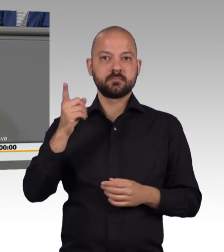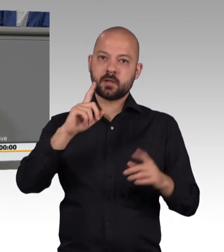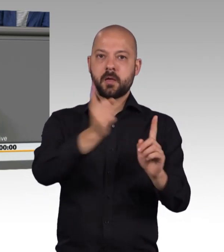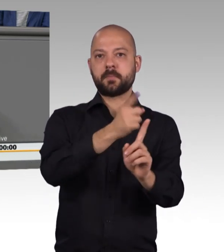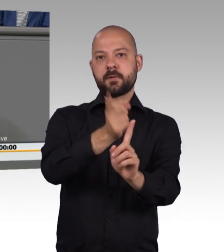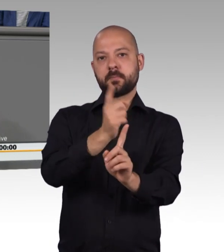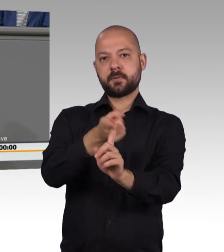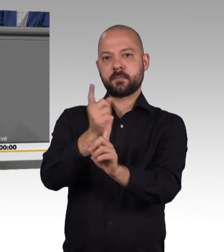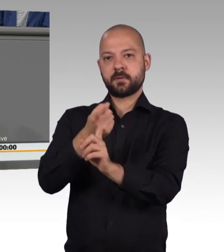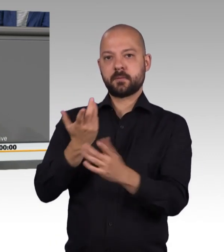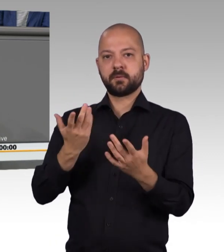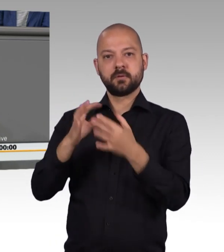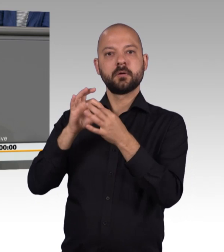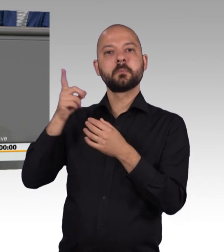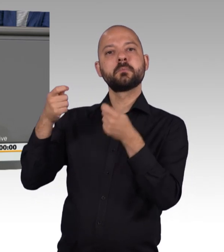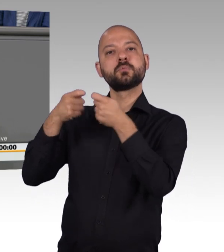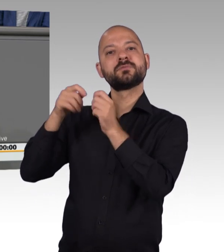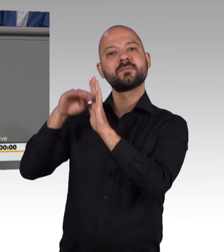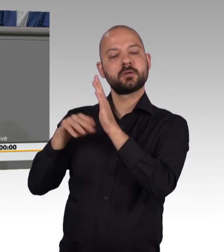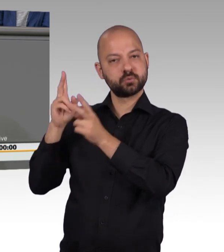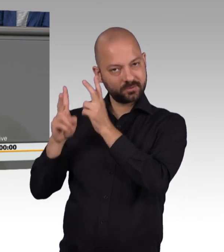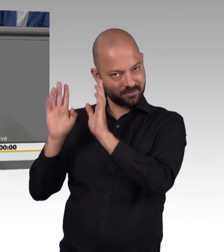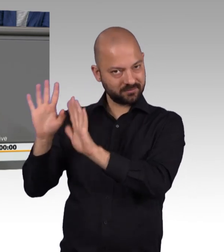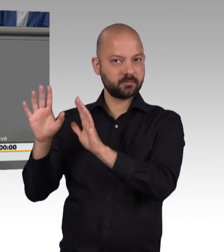ist zum